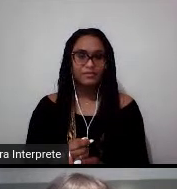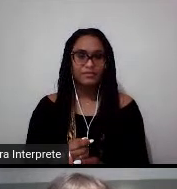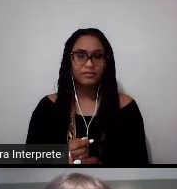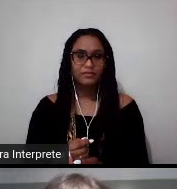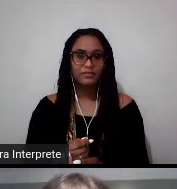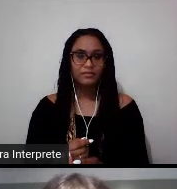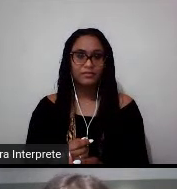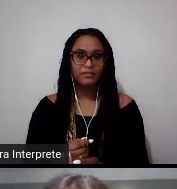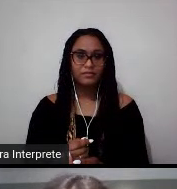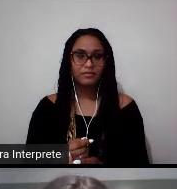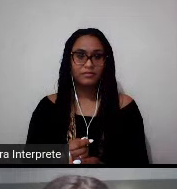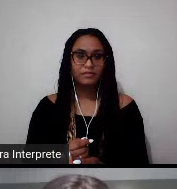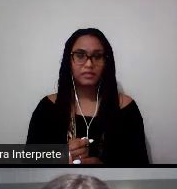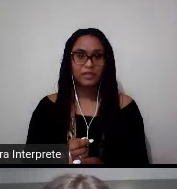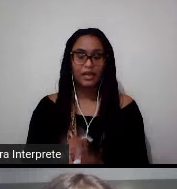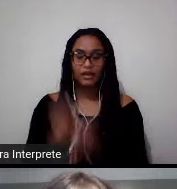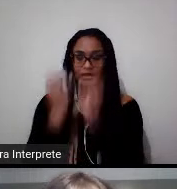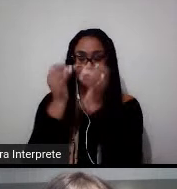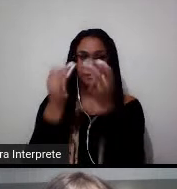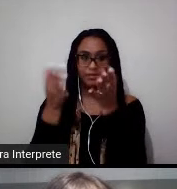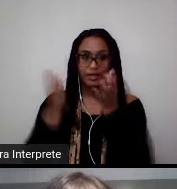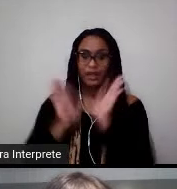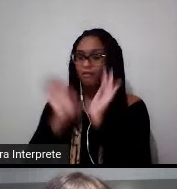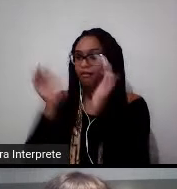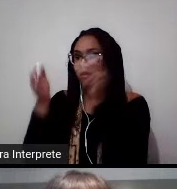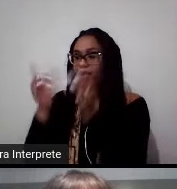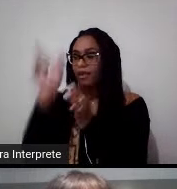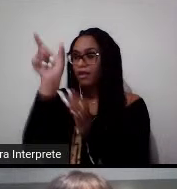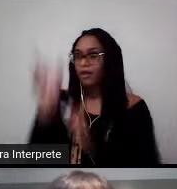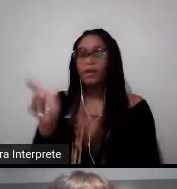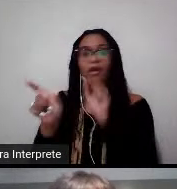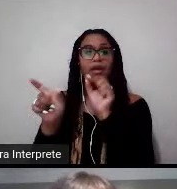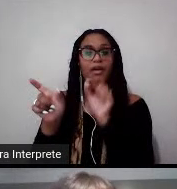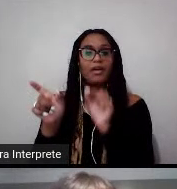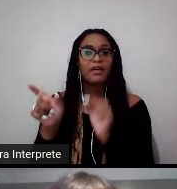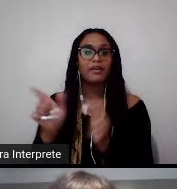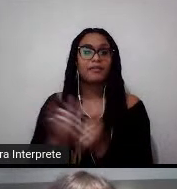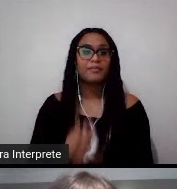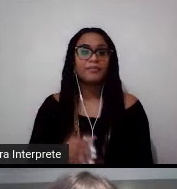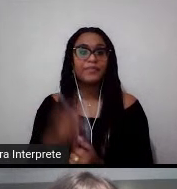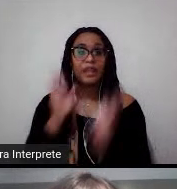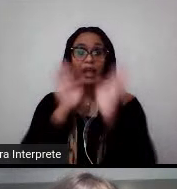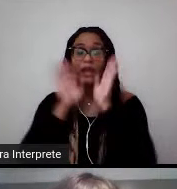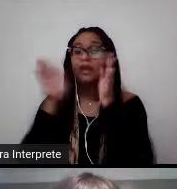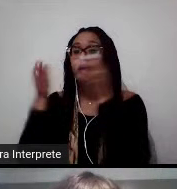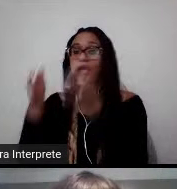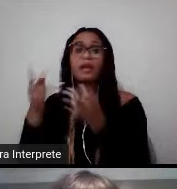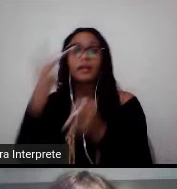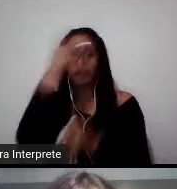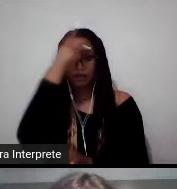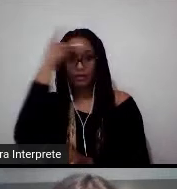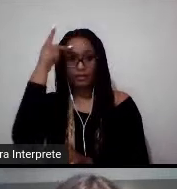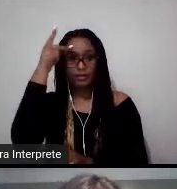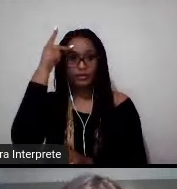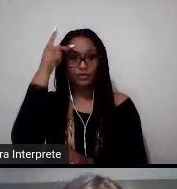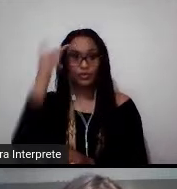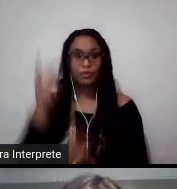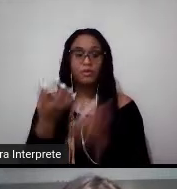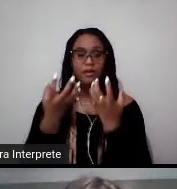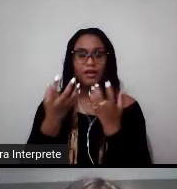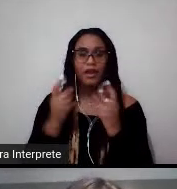programa Chivenin é direcionado. Ele é direcionado para pessoas que têm ambição,